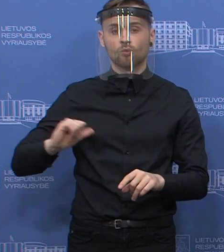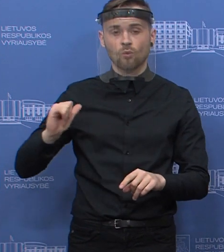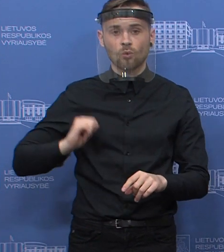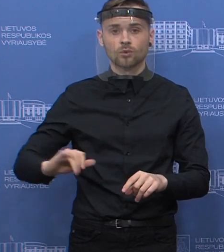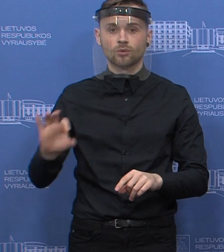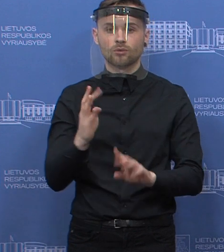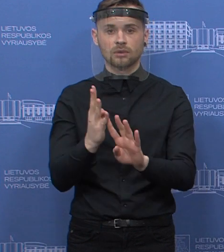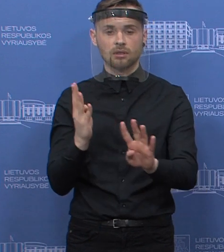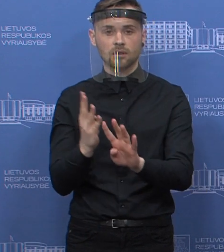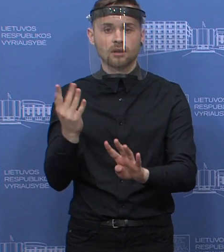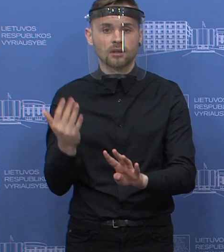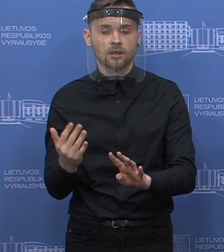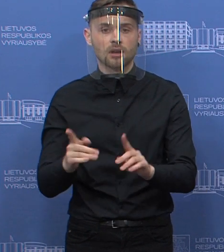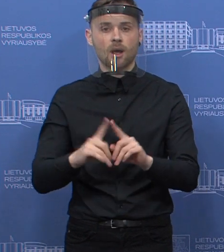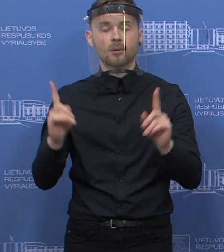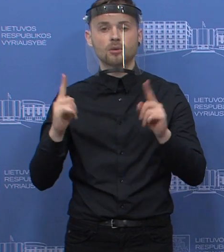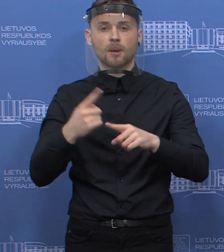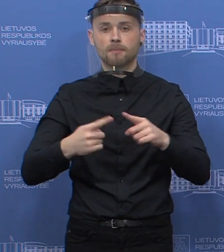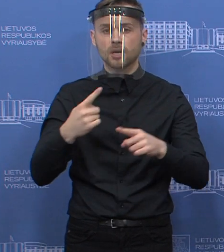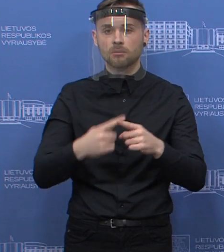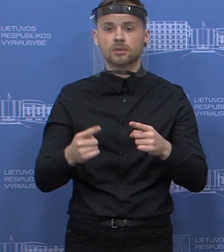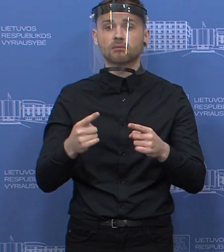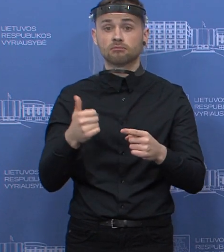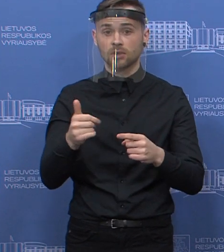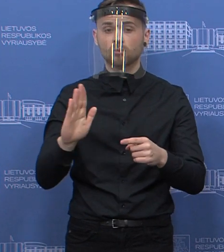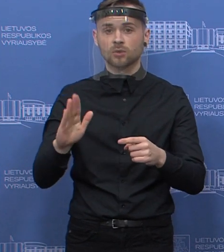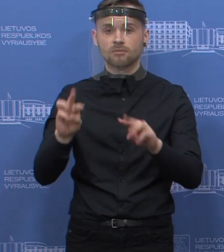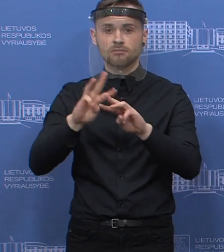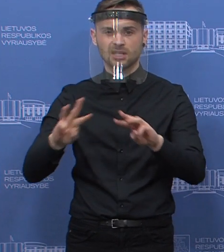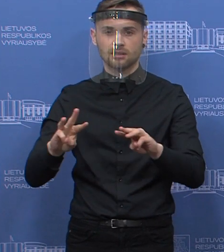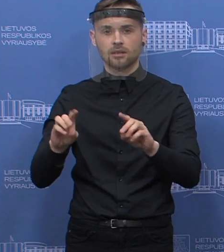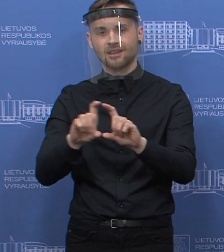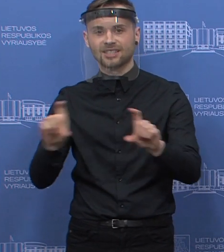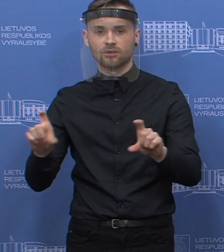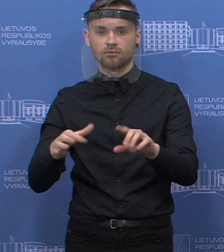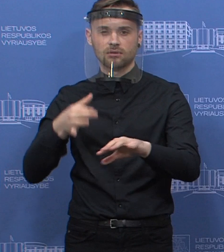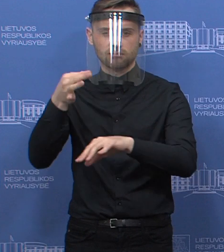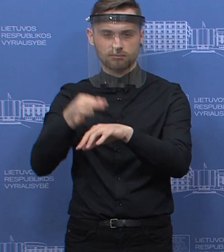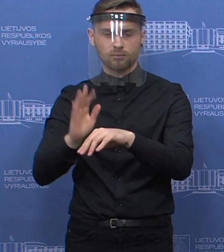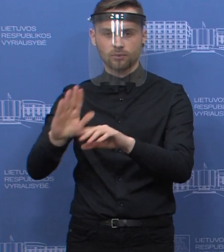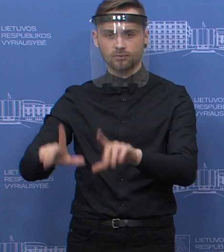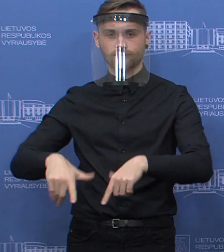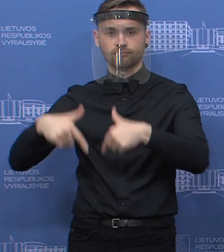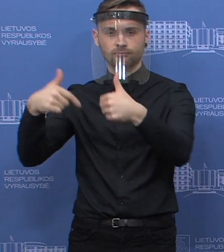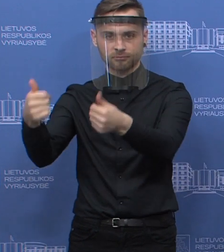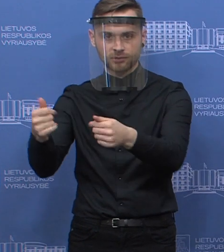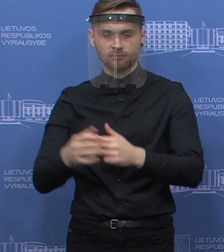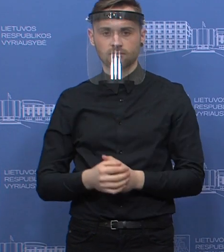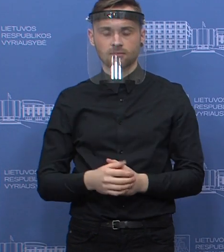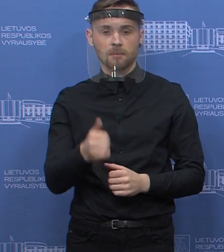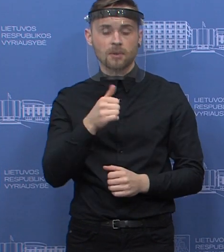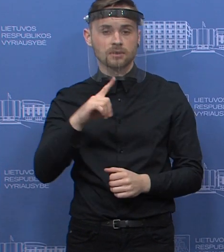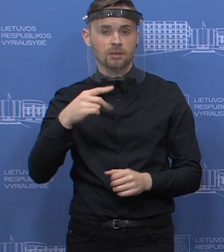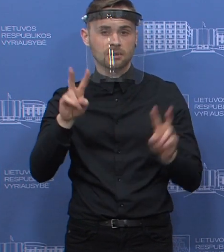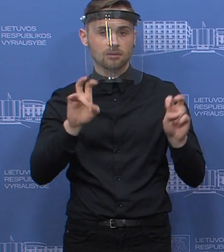dribojimo, tiek dėl apsaugos priemonius bus pateikiamas kompetitingai institucijai. Nereikalavoma gauti leidimo ir suderinimo, jeigu ypatingai tai kalbame